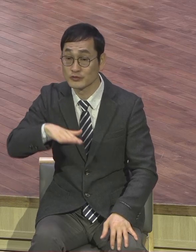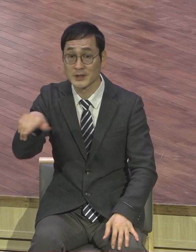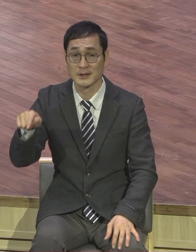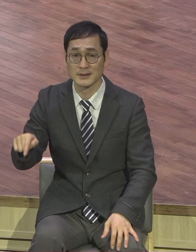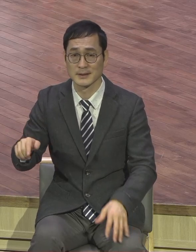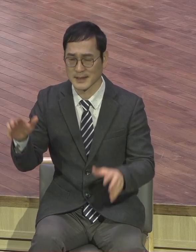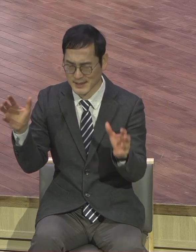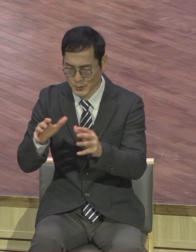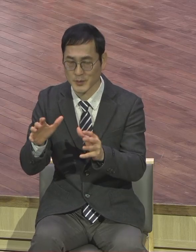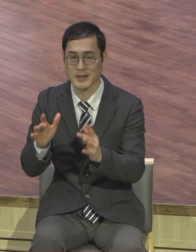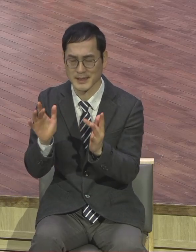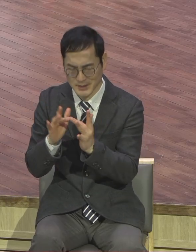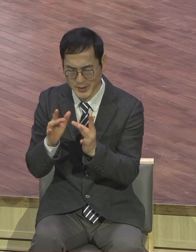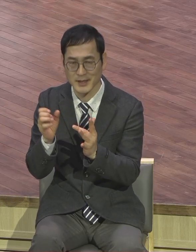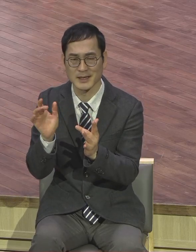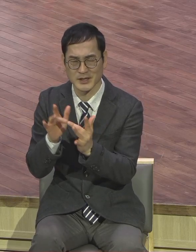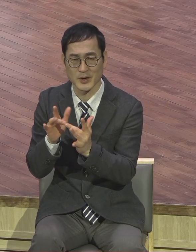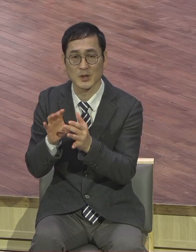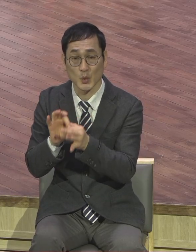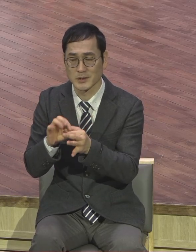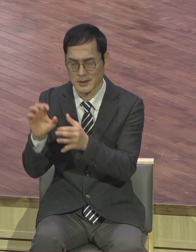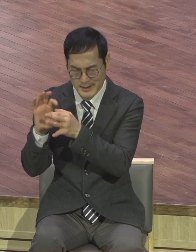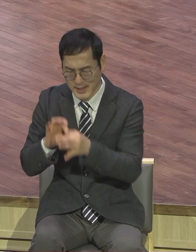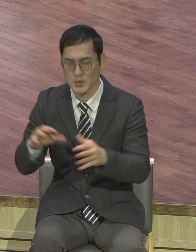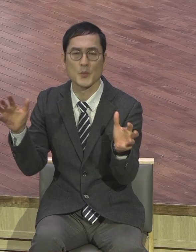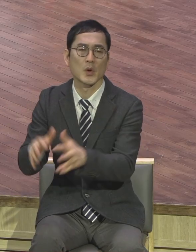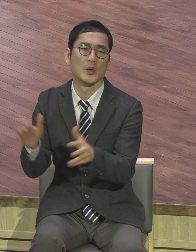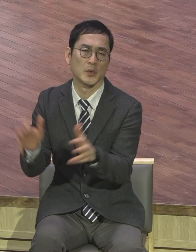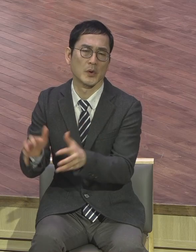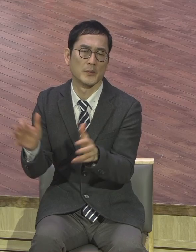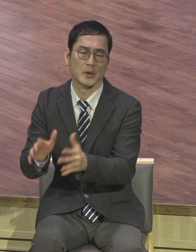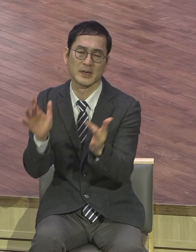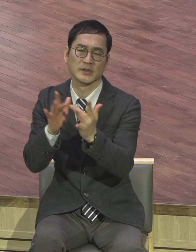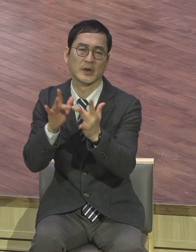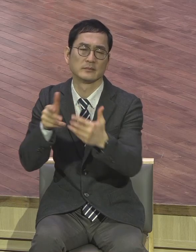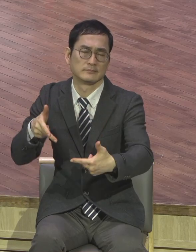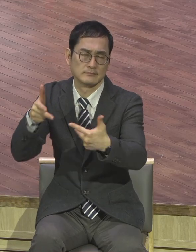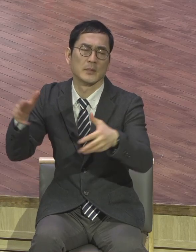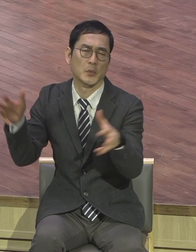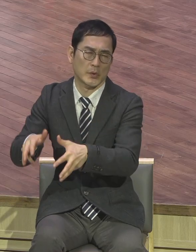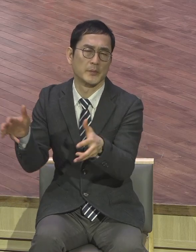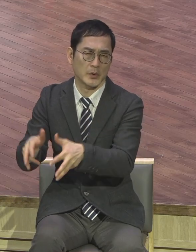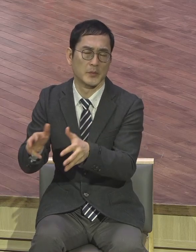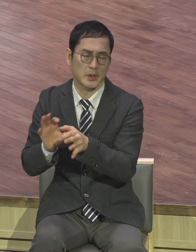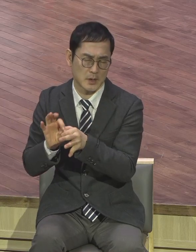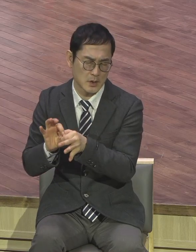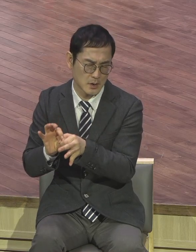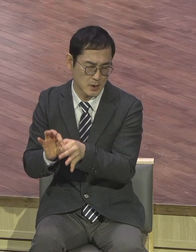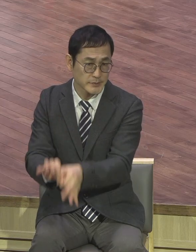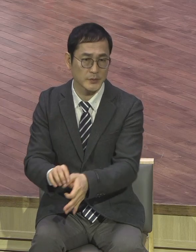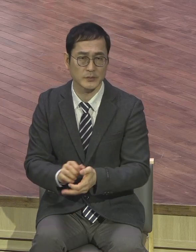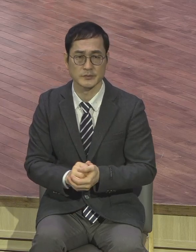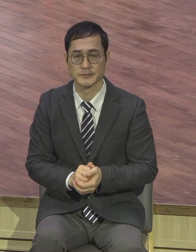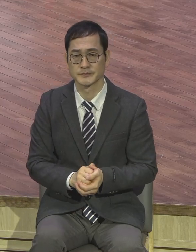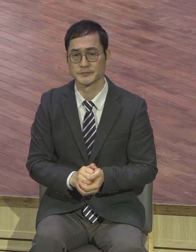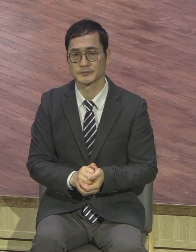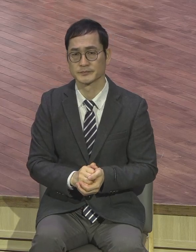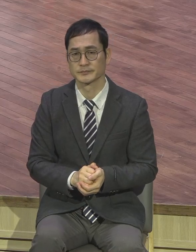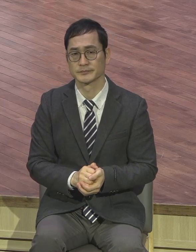계속 혼란 집회를 하고 있어요. 우리 교회에서 지금 집중적으로 하고 있습니다. 언약이